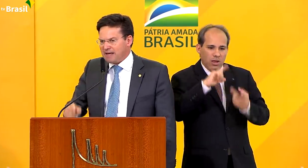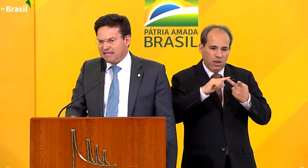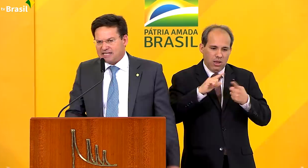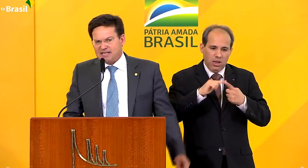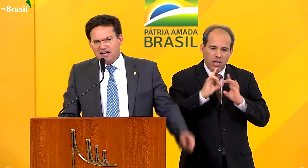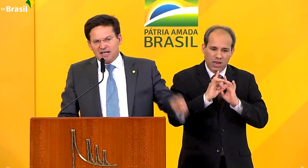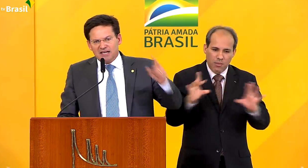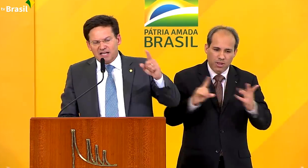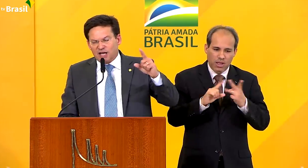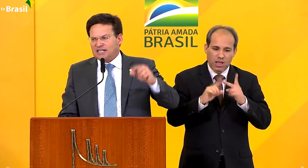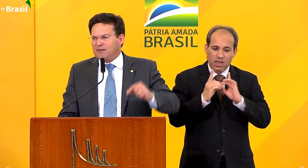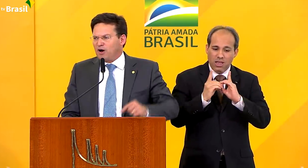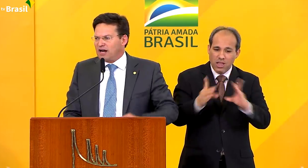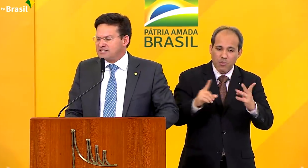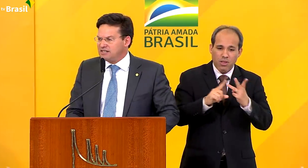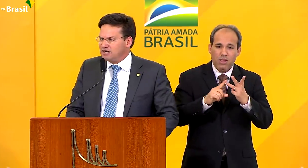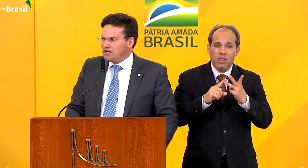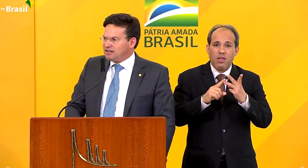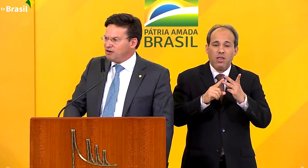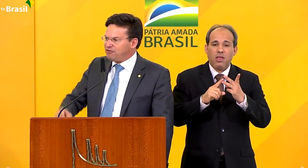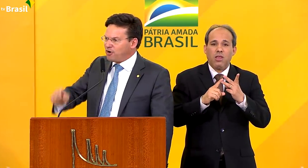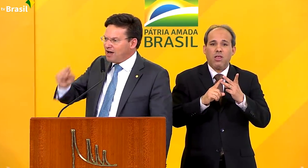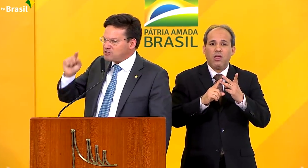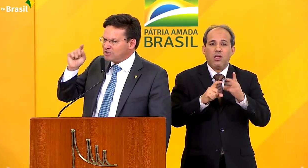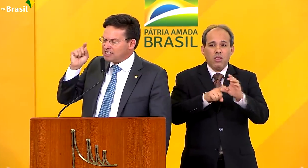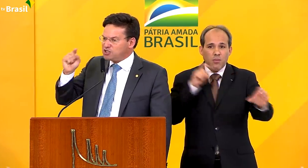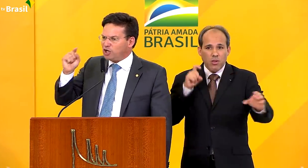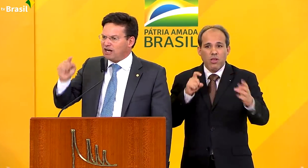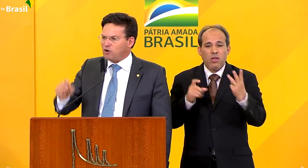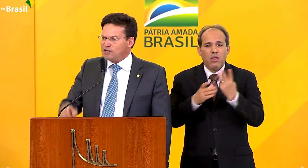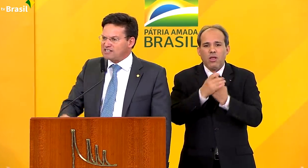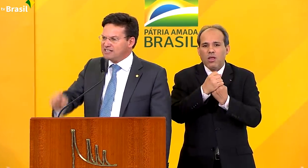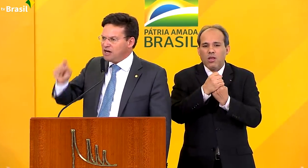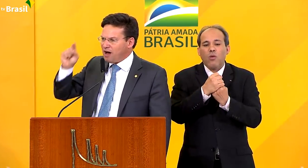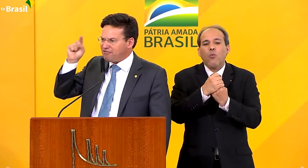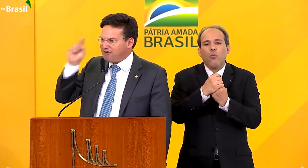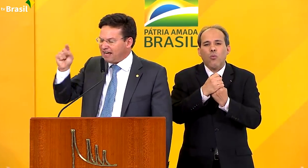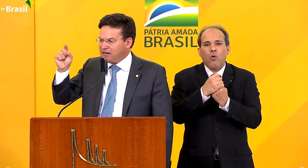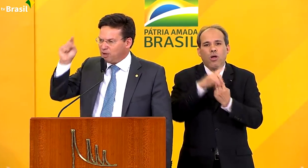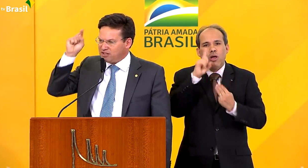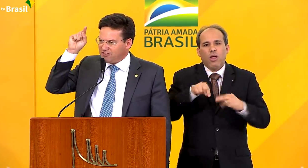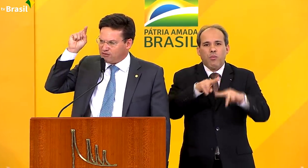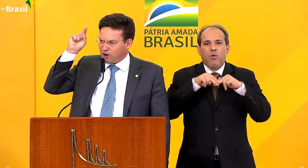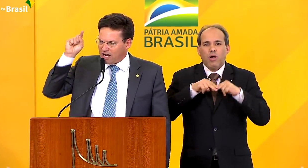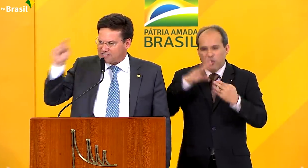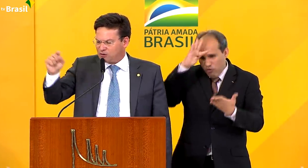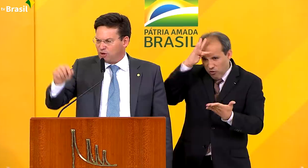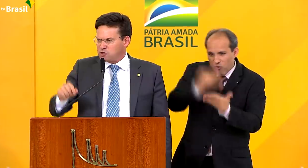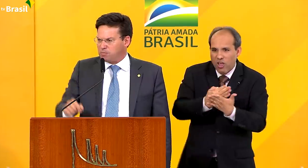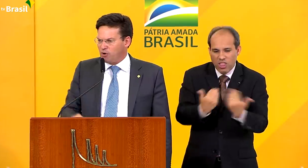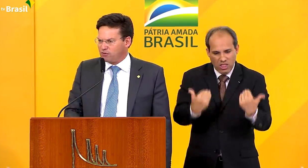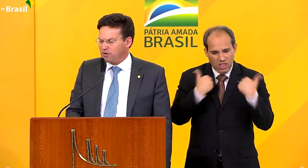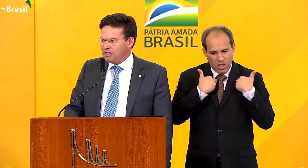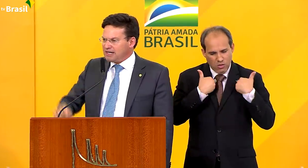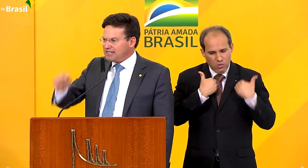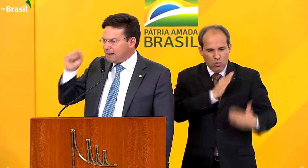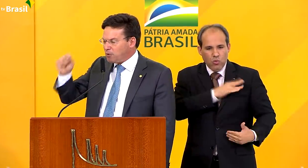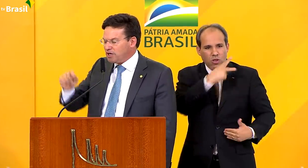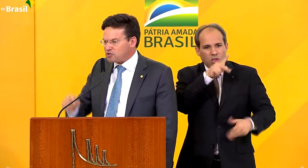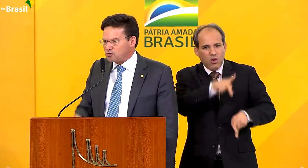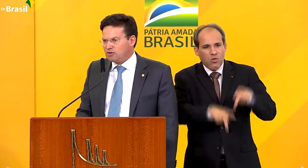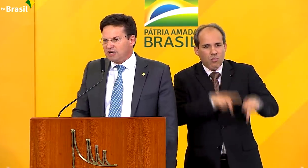a nossa independência e a nossa democracia, não foram resultantes de outra coisa senão a fé que motivava o coração do nosso povo.